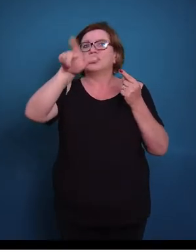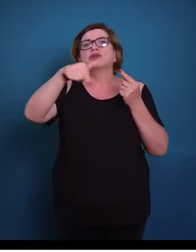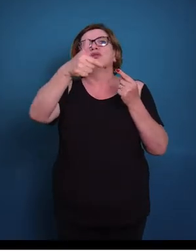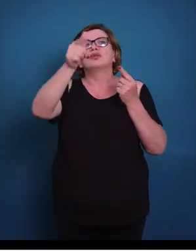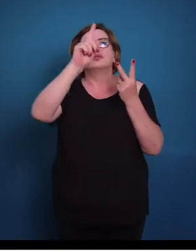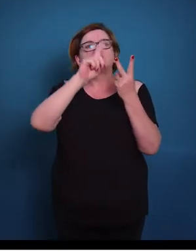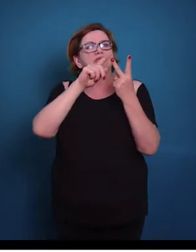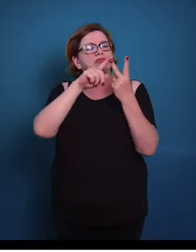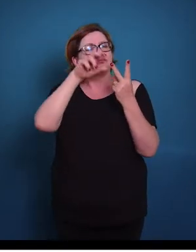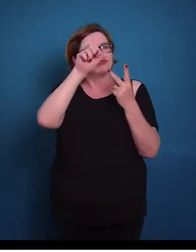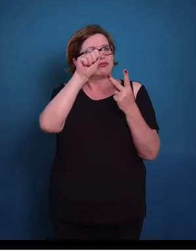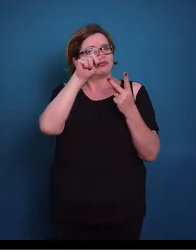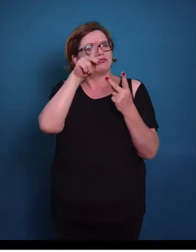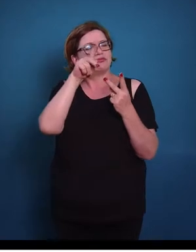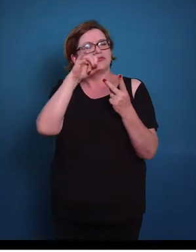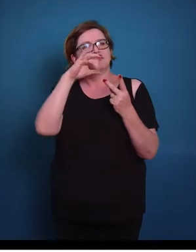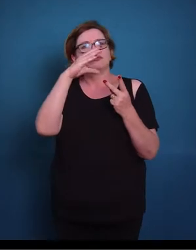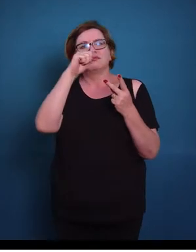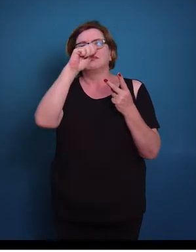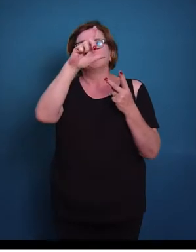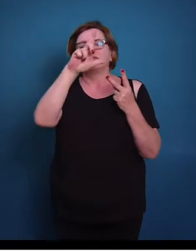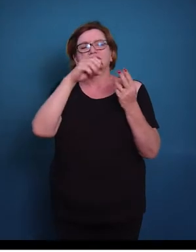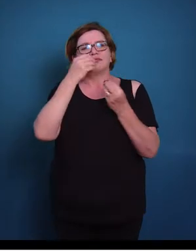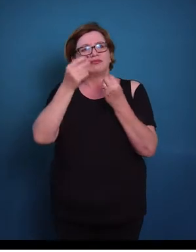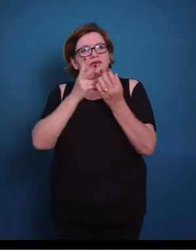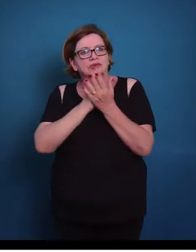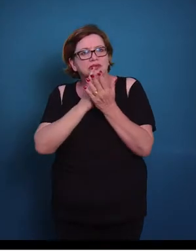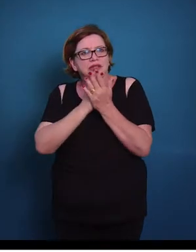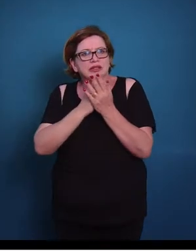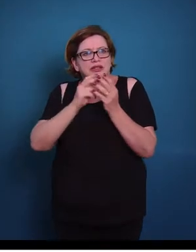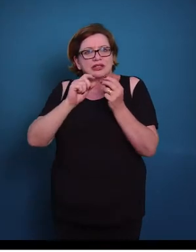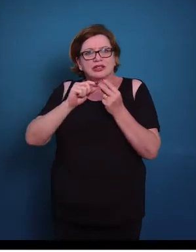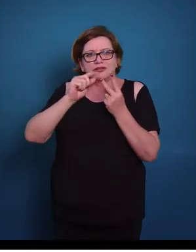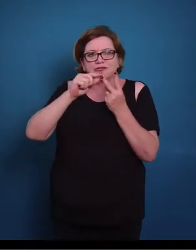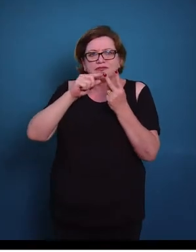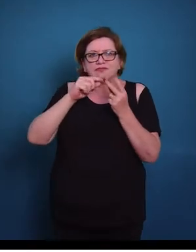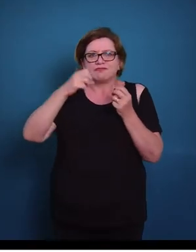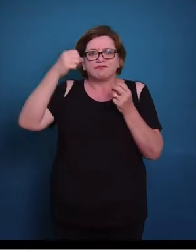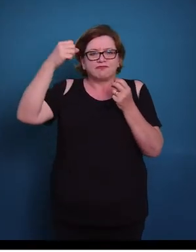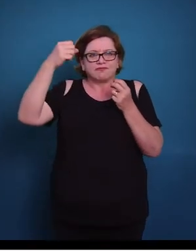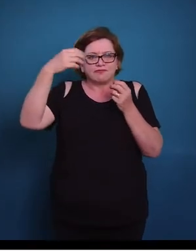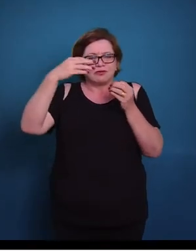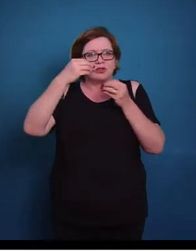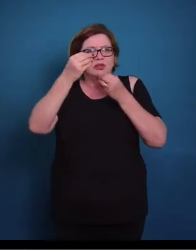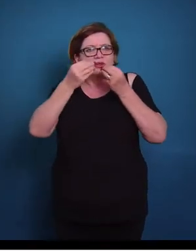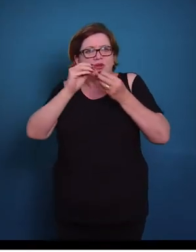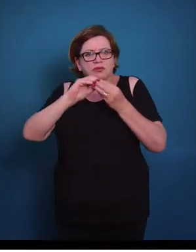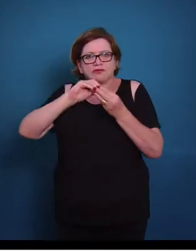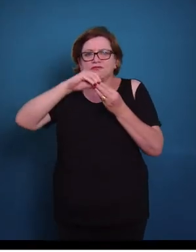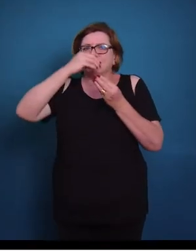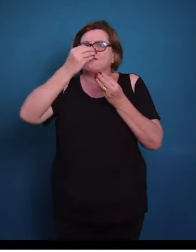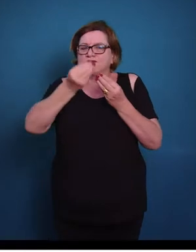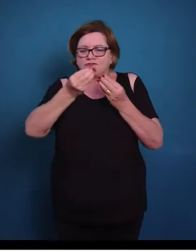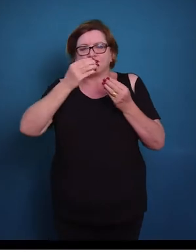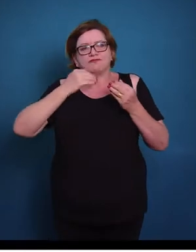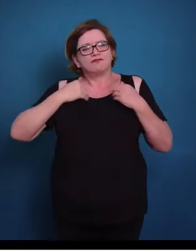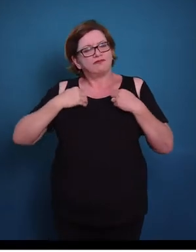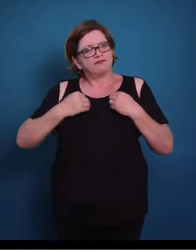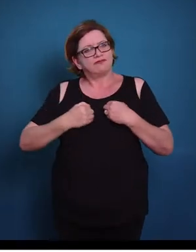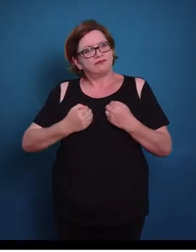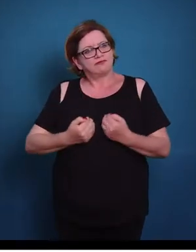temos o polo apical, que vai estar direcionado para a luz do órgão ou para a parte exterior do corpo.